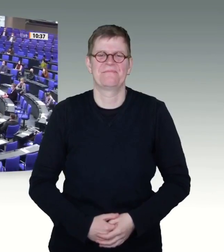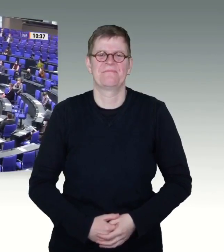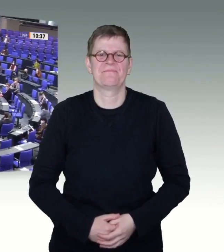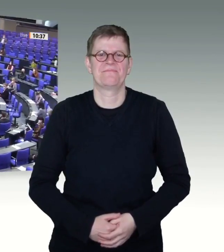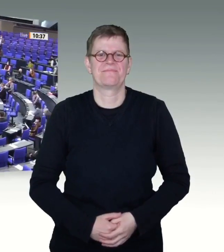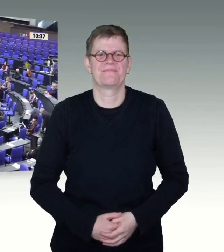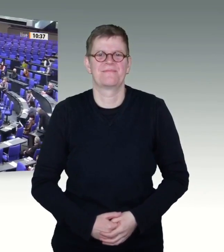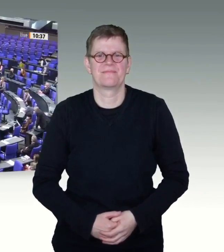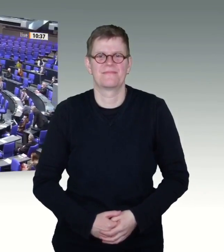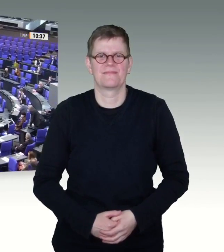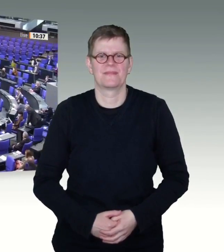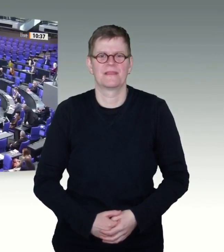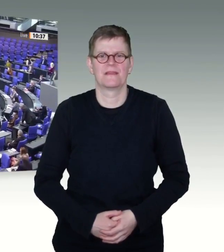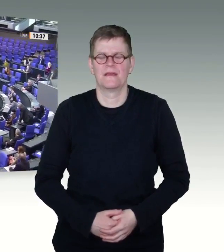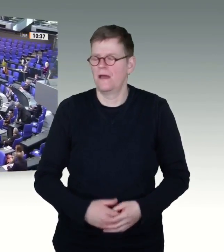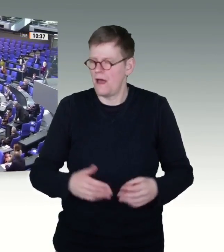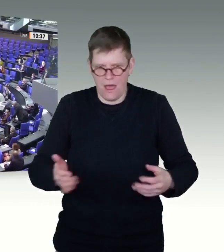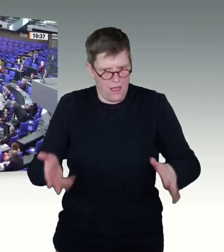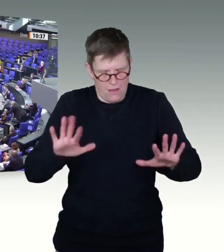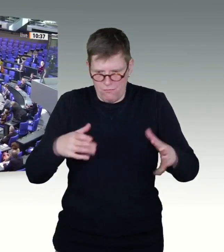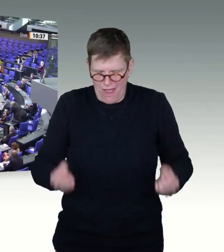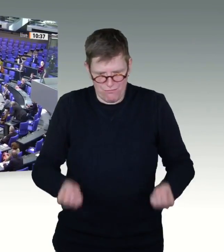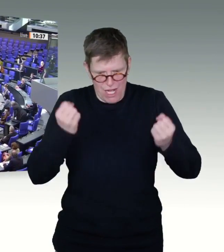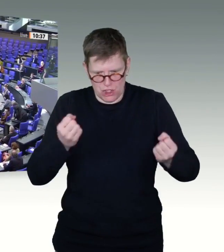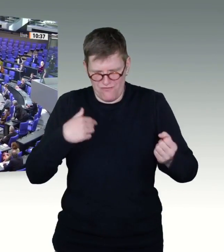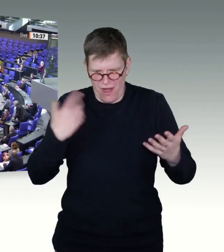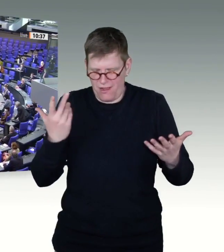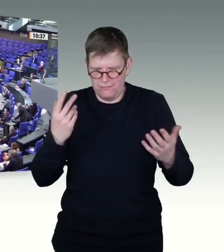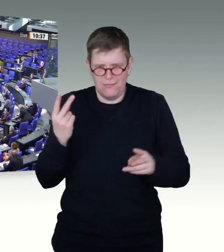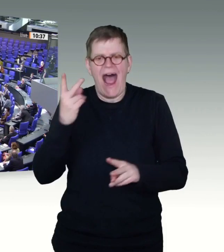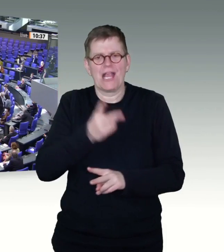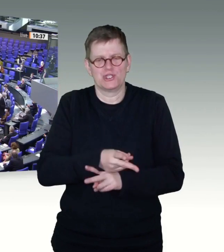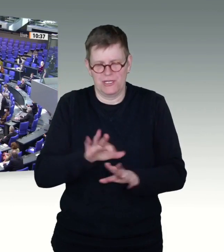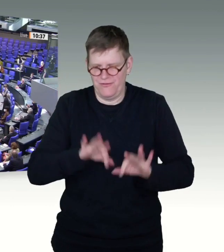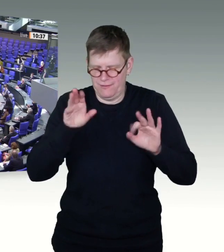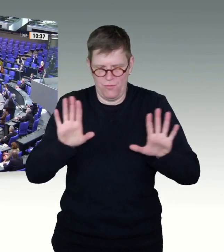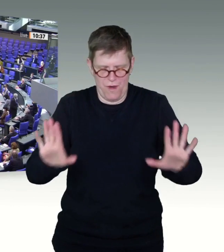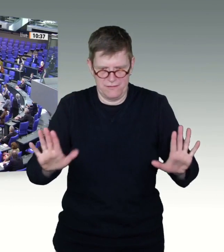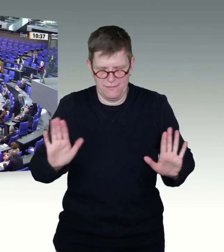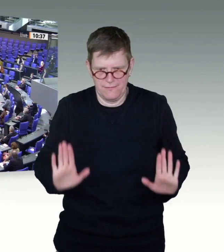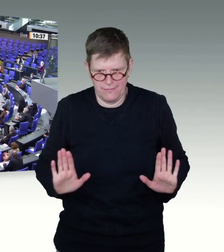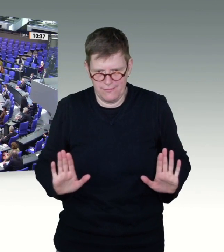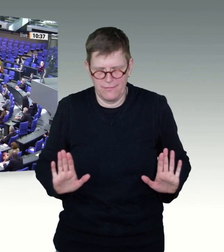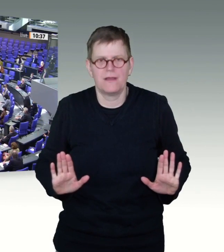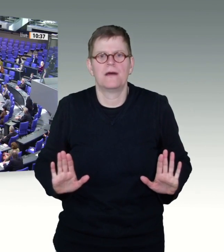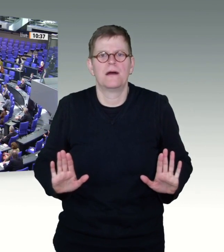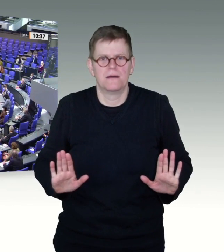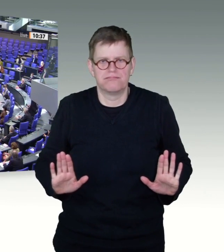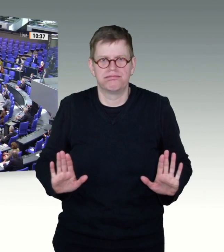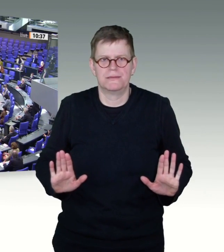Manchmal fällt es schwer, den Einstieg zu finden. Sehr geehrter Herr Präsident! Liebe Kolleginnen und Kollegen! Wir haben in diesem Haus bereits